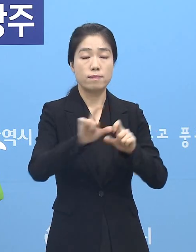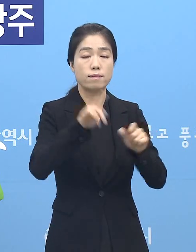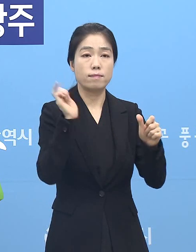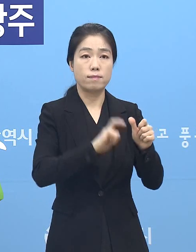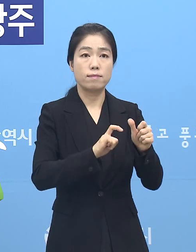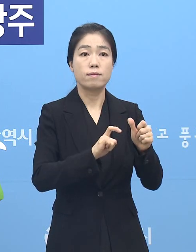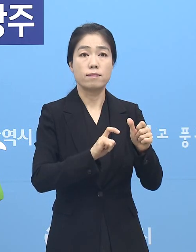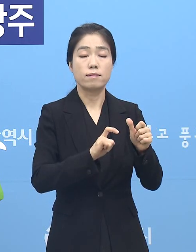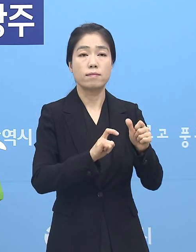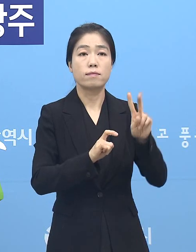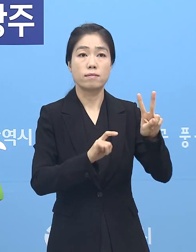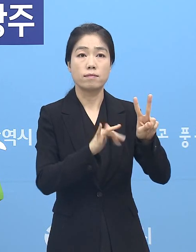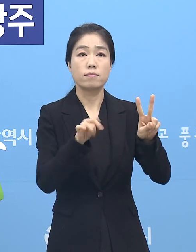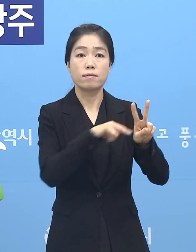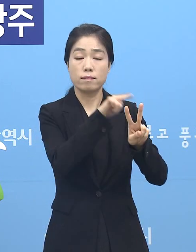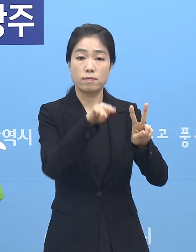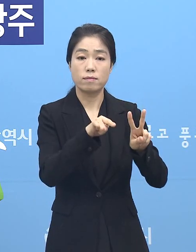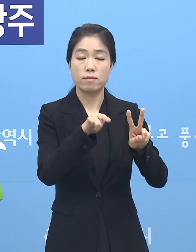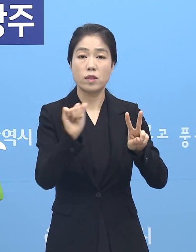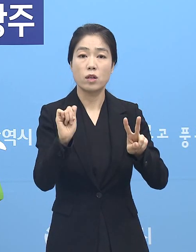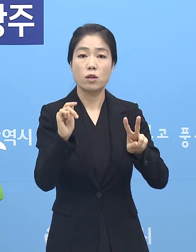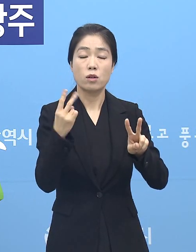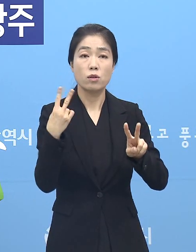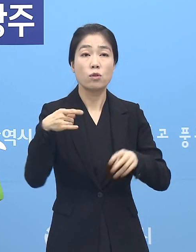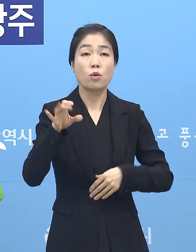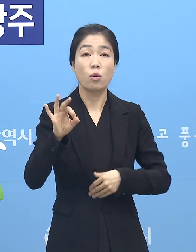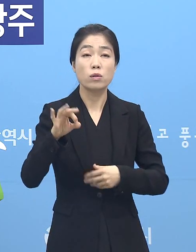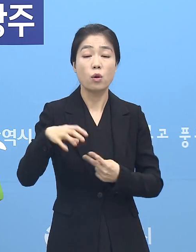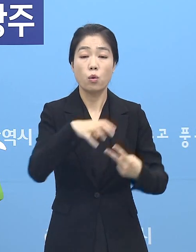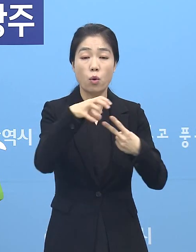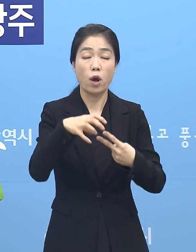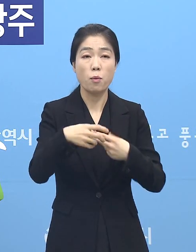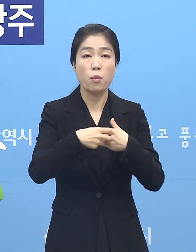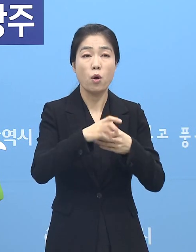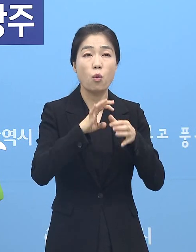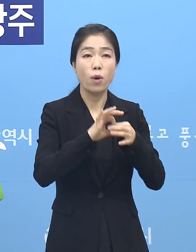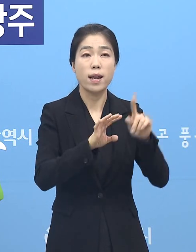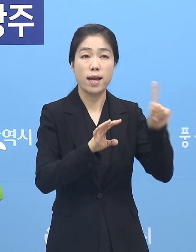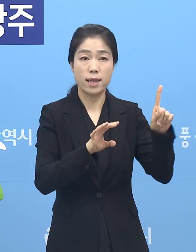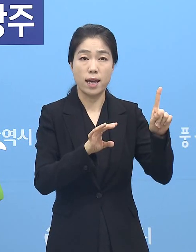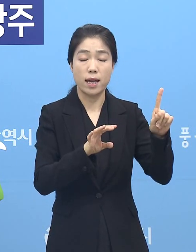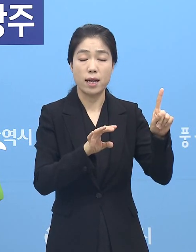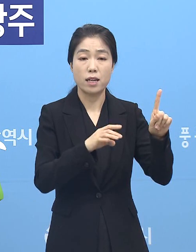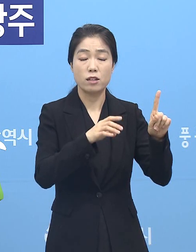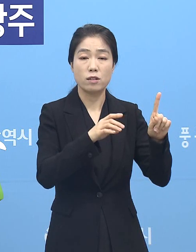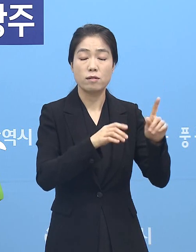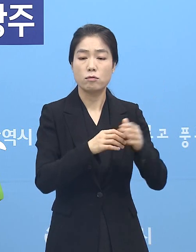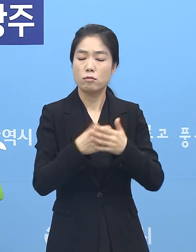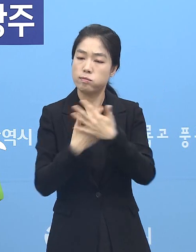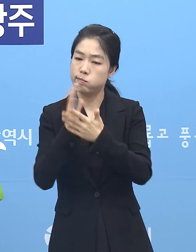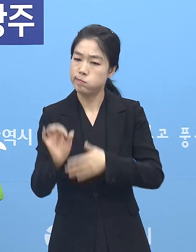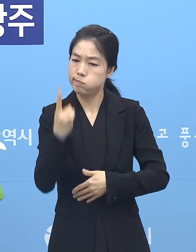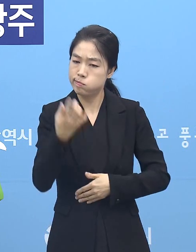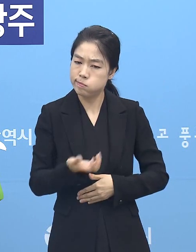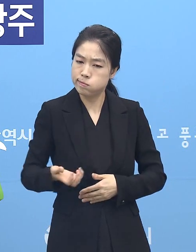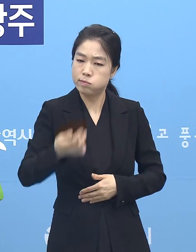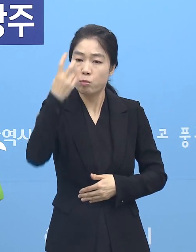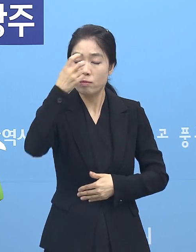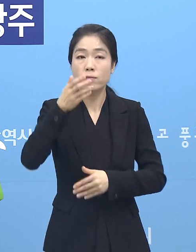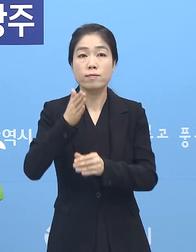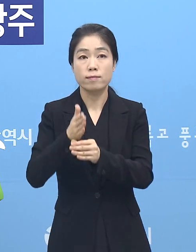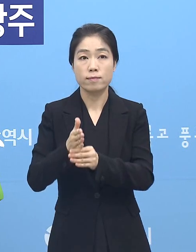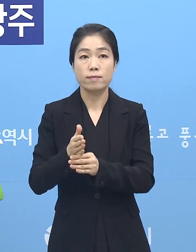확진된 2명은 효정요양병원 관련해서 1명, 그리고 또 1명은 감염은 불명으로 조사 중에 있습니다.